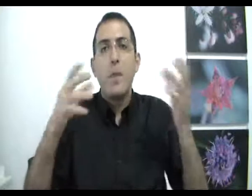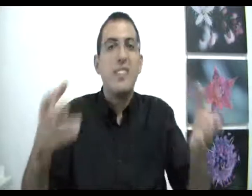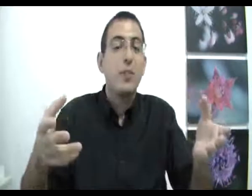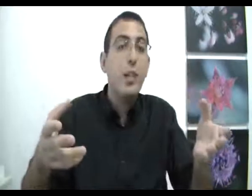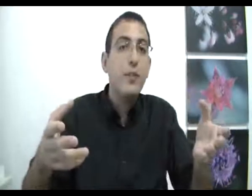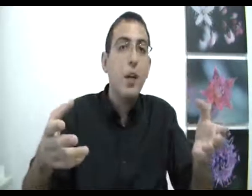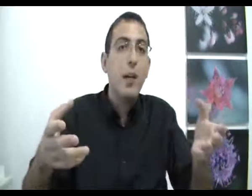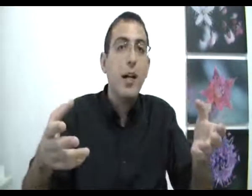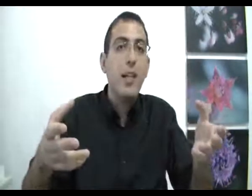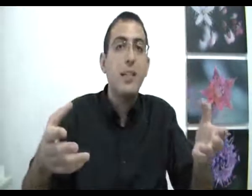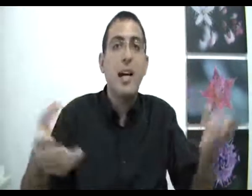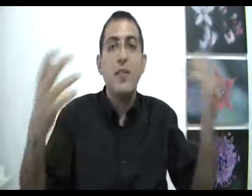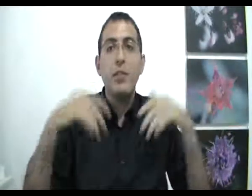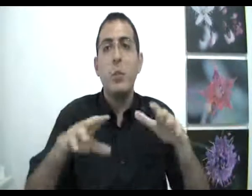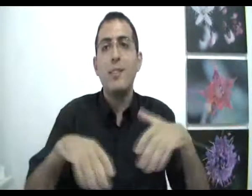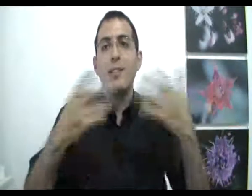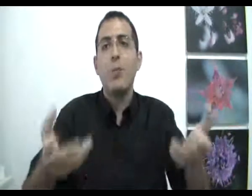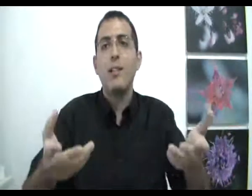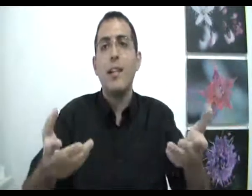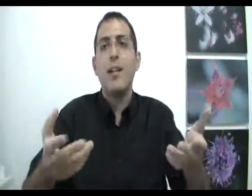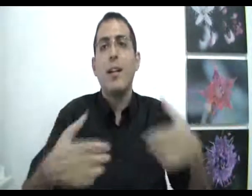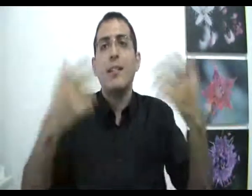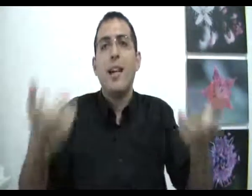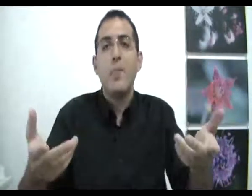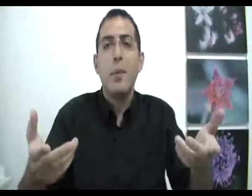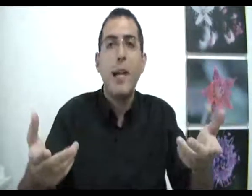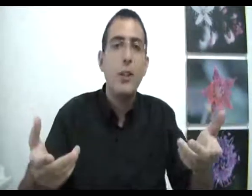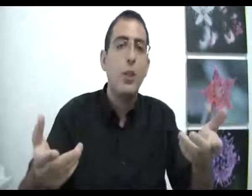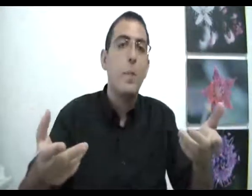מצד שני אפשר לומר, אם זה קרה לפני שהוא רצה, אז הוא לא רצה, אז זה קרה בלי בחירה שלו.